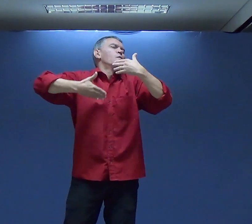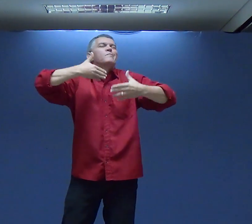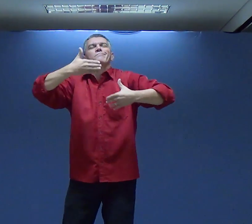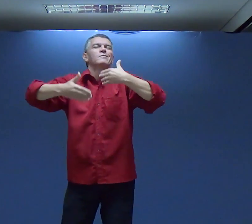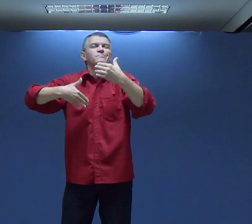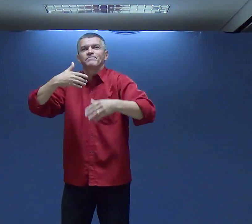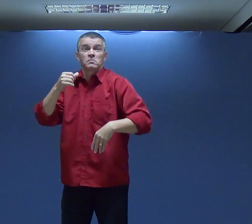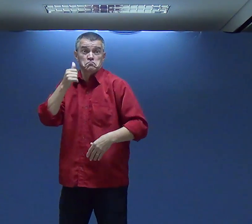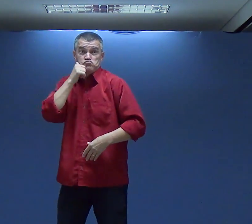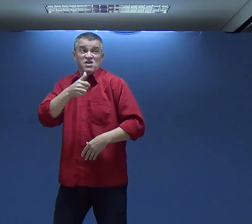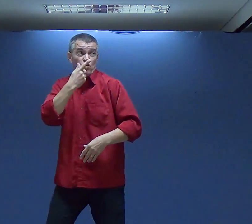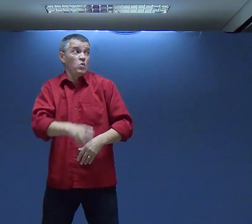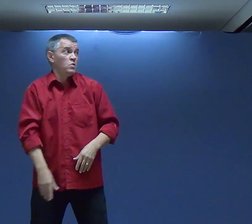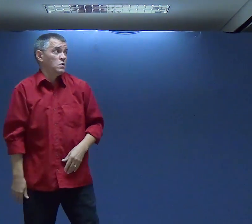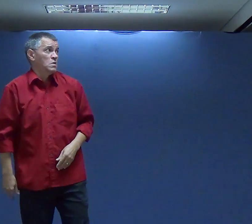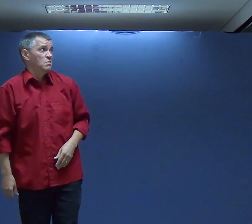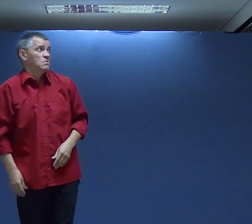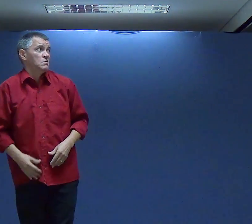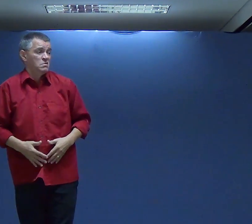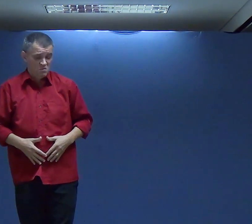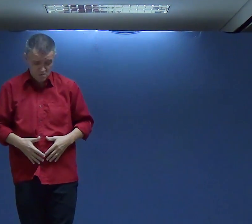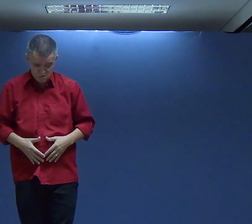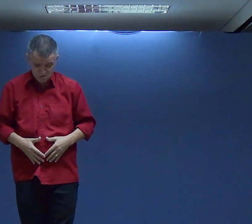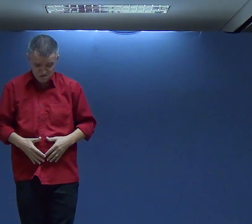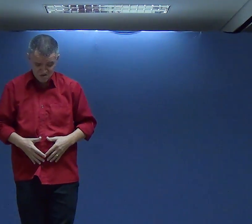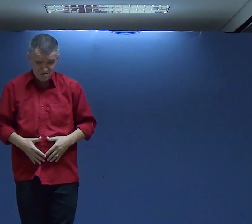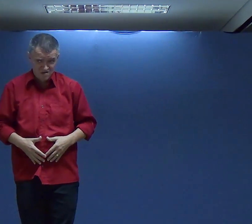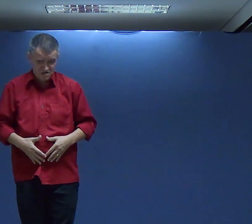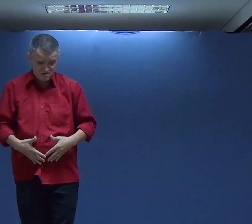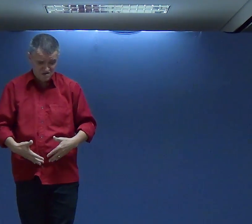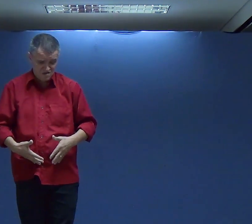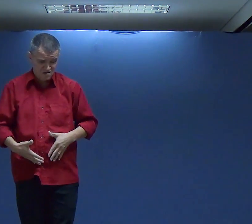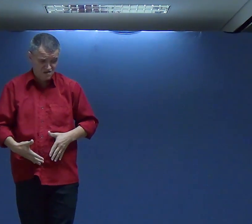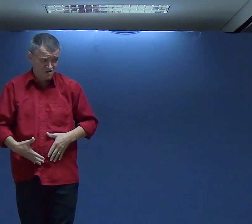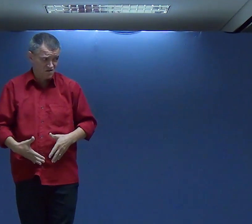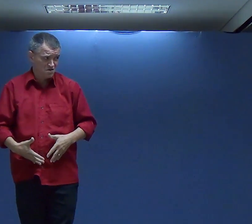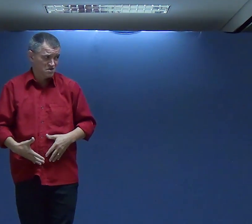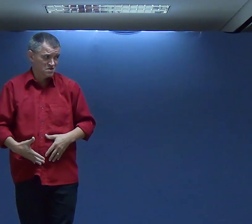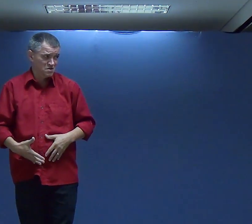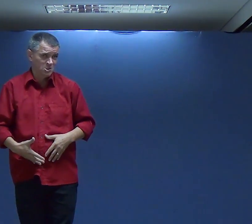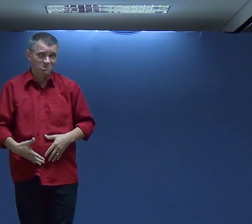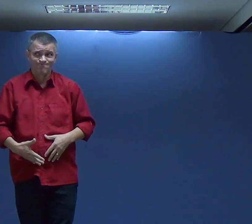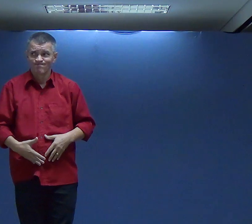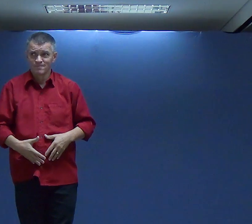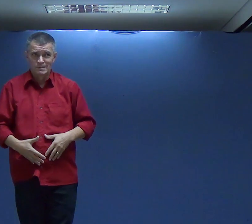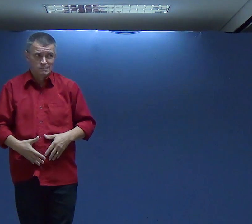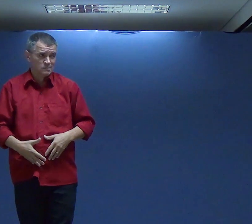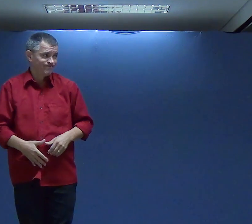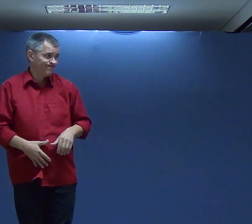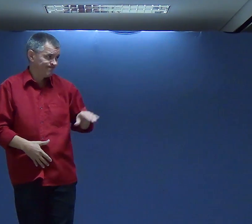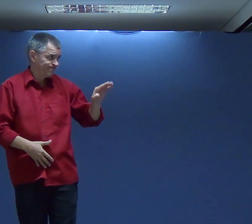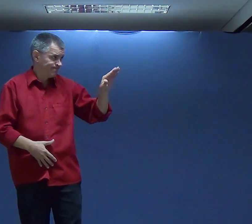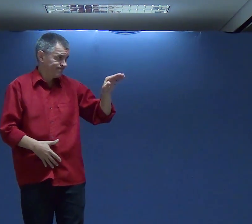Se encheu De pecado E a mulher Diz Agora Estou grávida